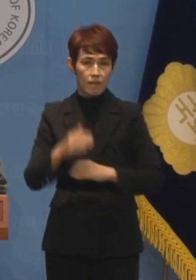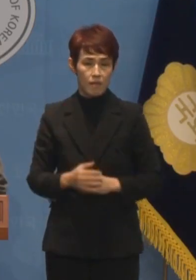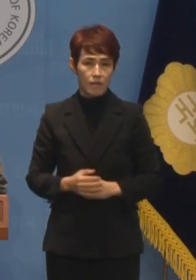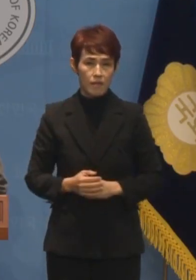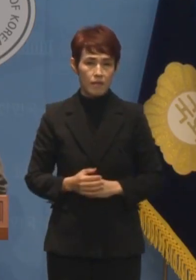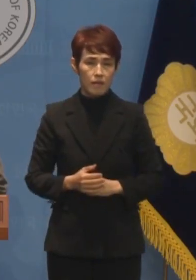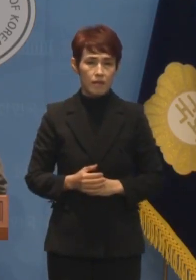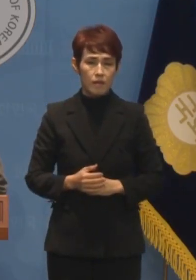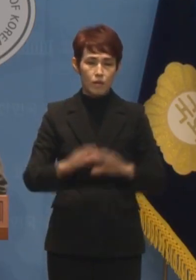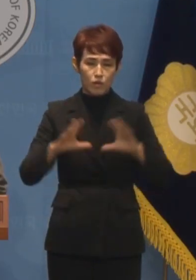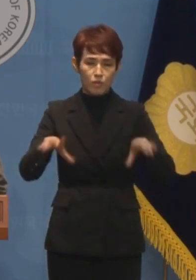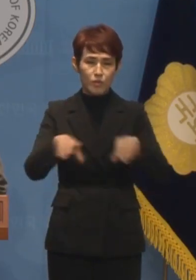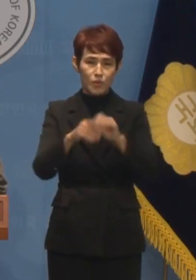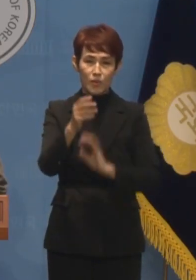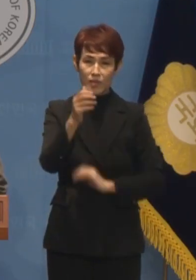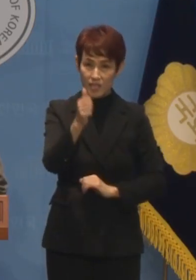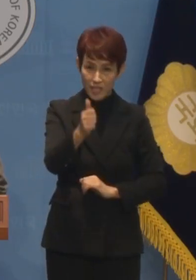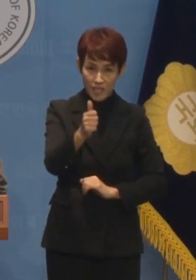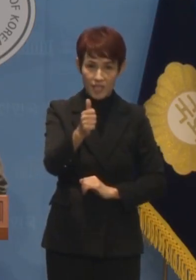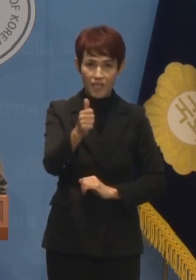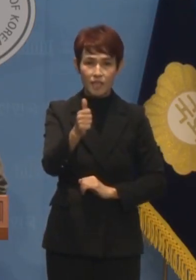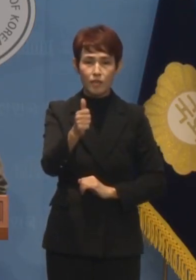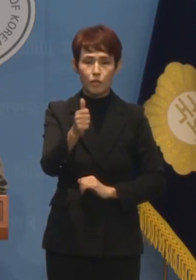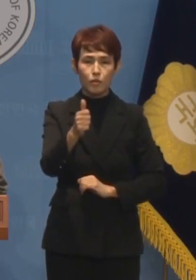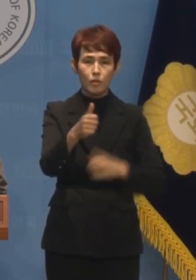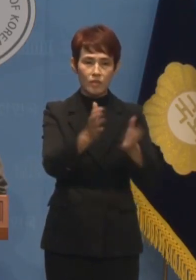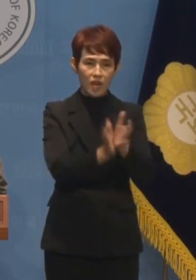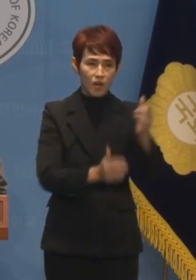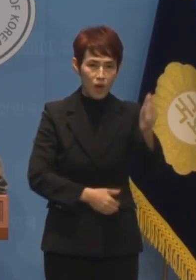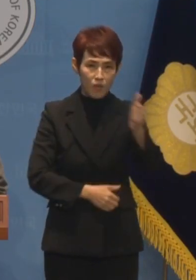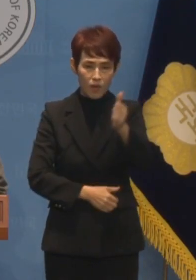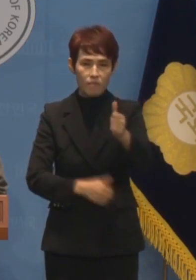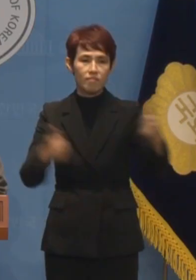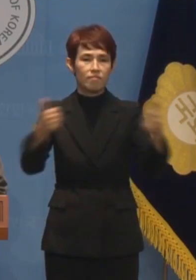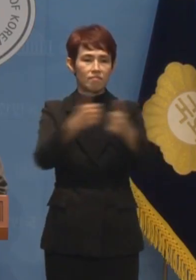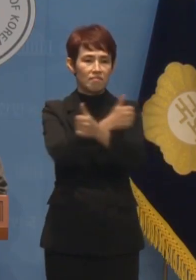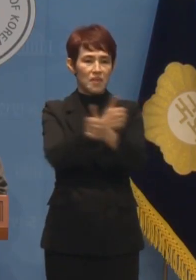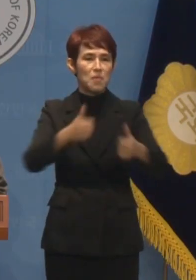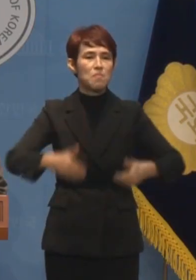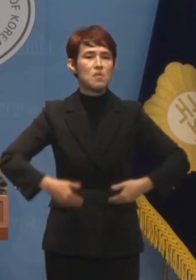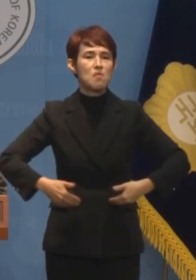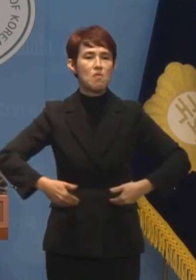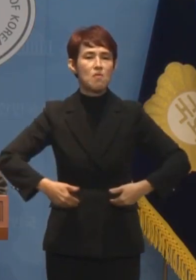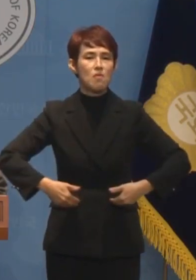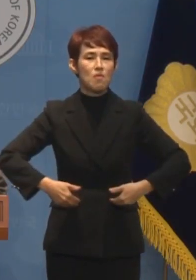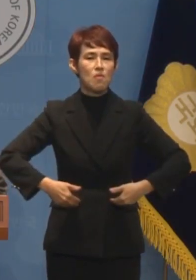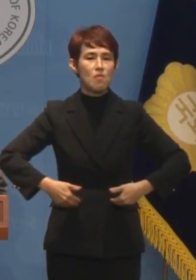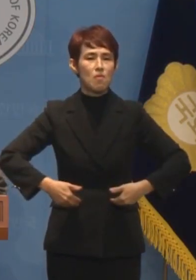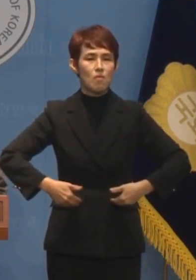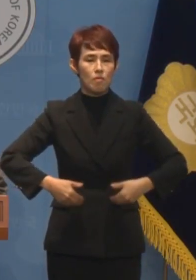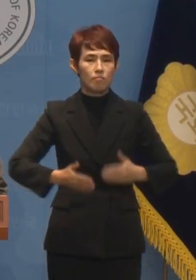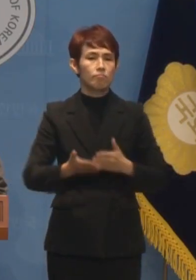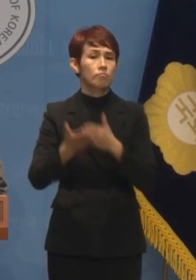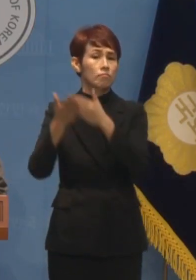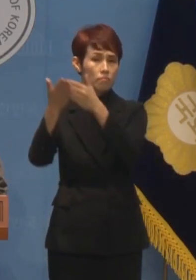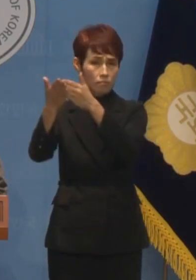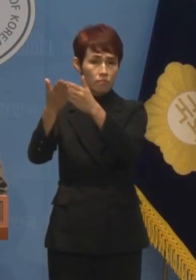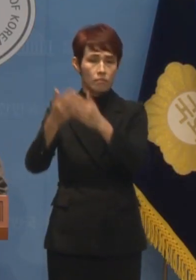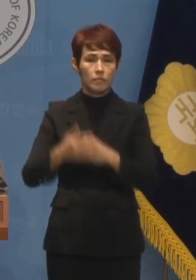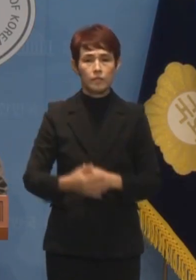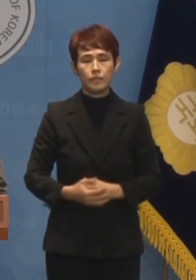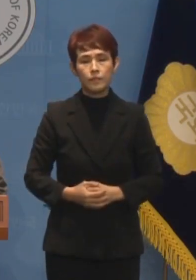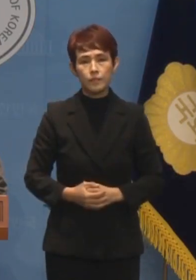한덕수 총리를 포함하여 장수했던 장관들이 교체되어야 한다는 의견들이 나오고 있습니다.